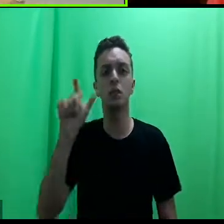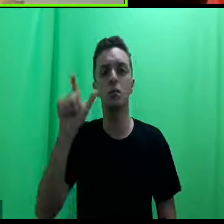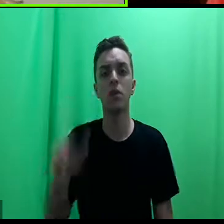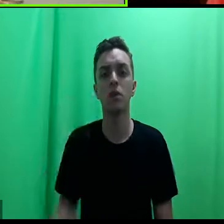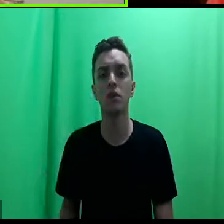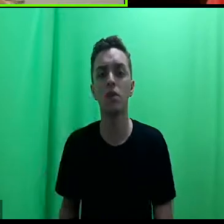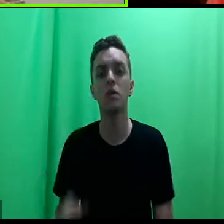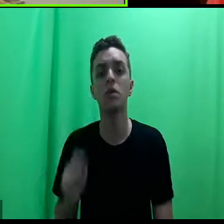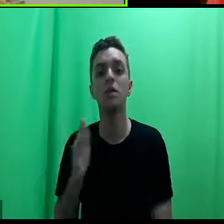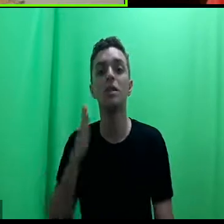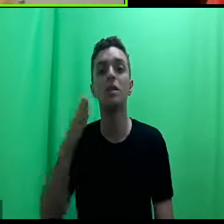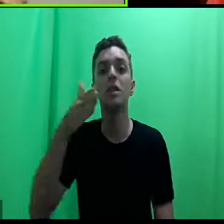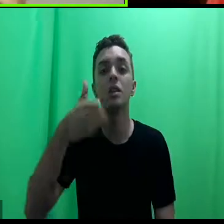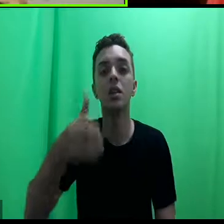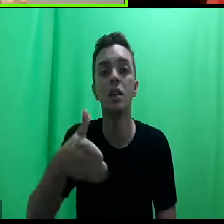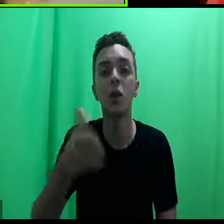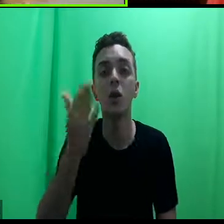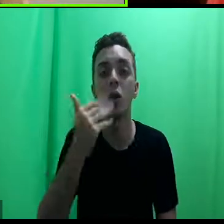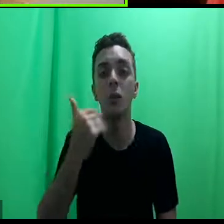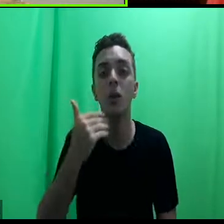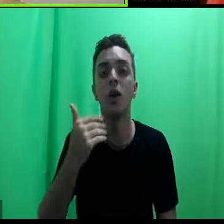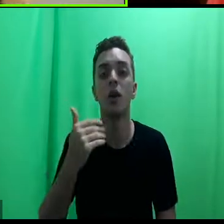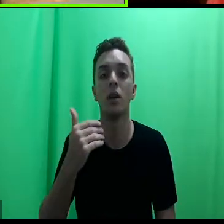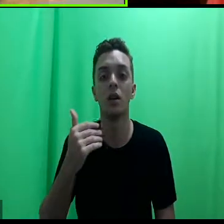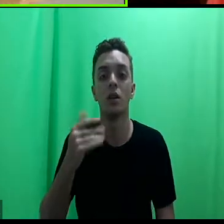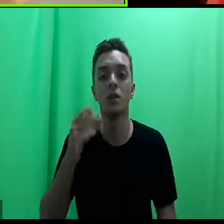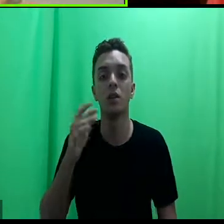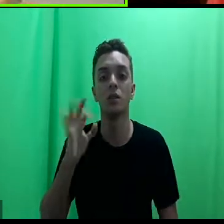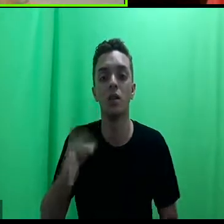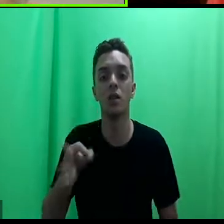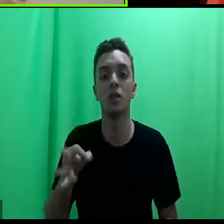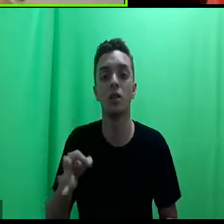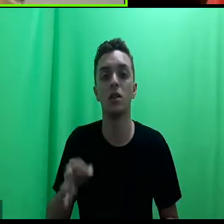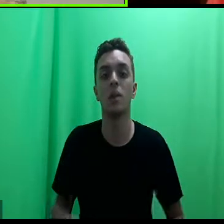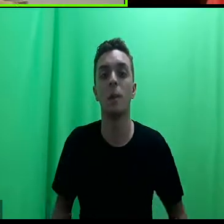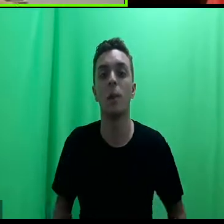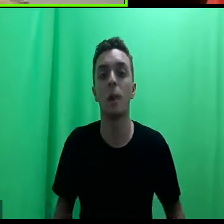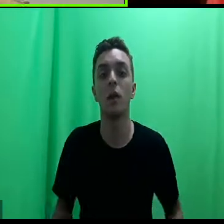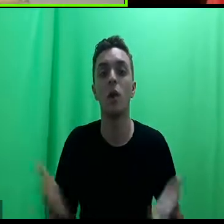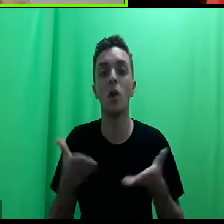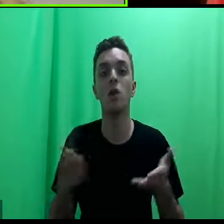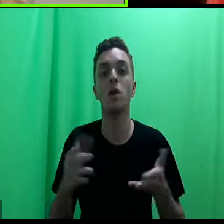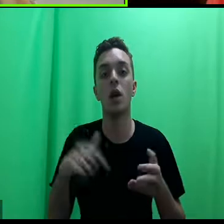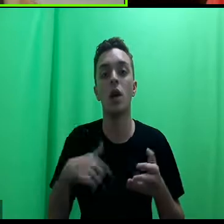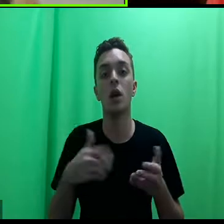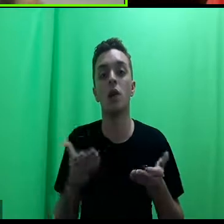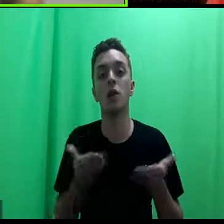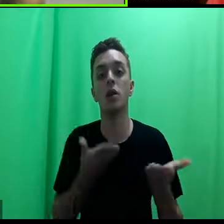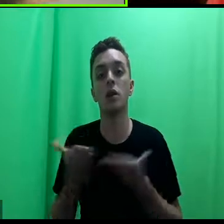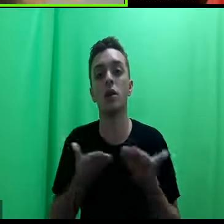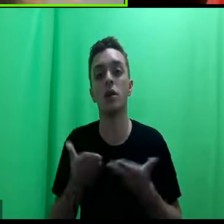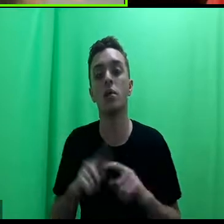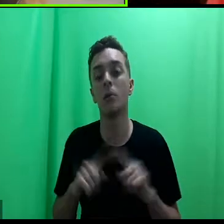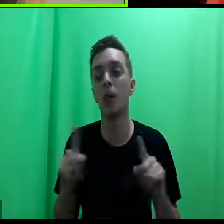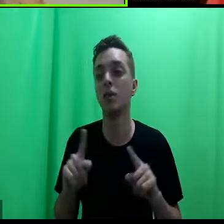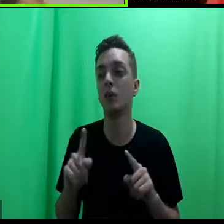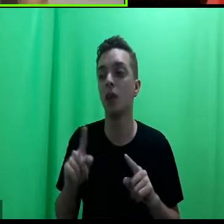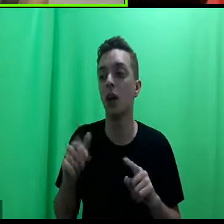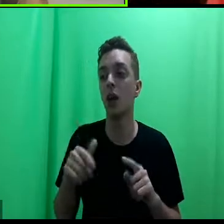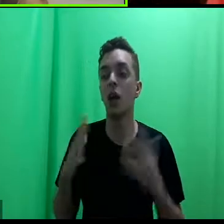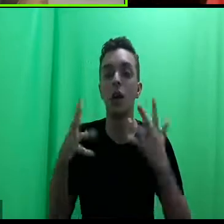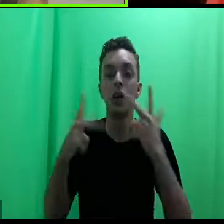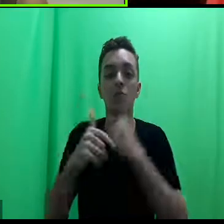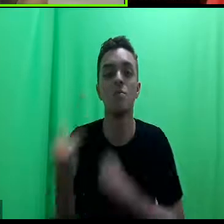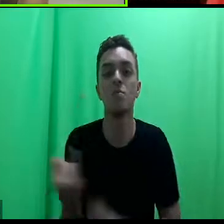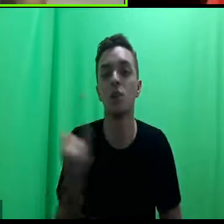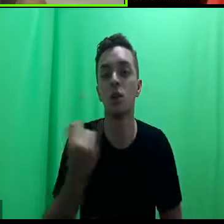naquele espaço tomar um lanche que era oferecido à tarde, o chá do padre, que hoje é um serviço com uma outra cara, mas que é super importante ali na